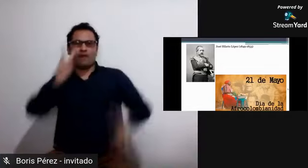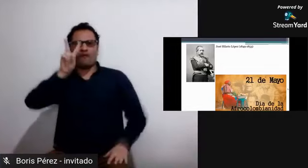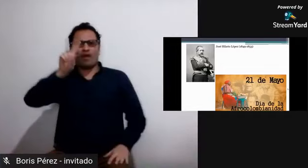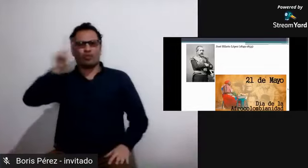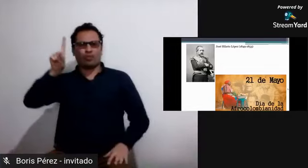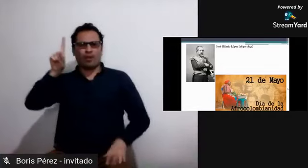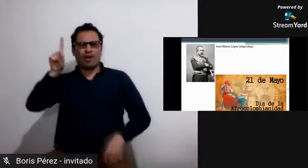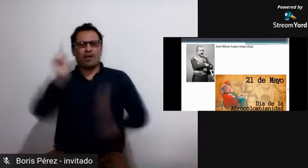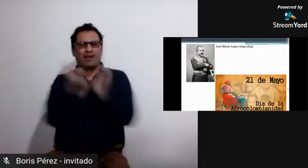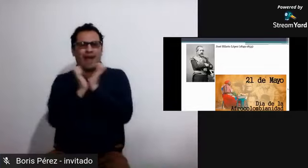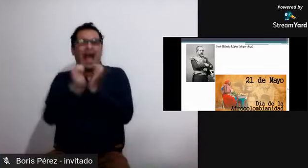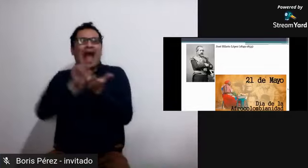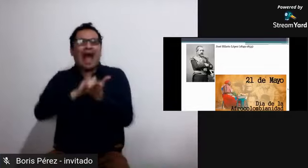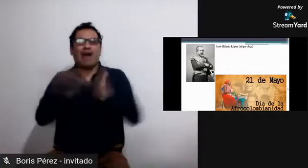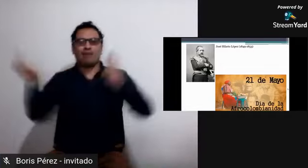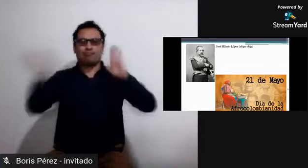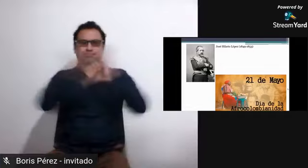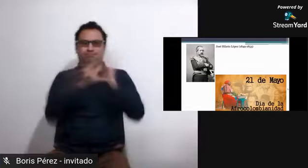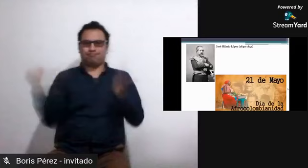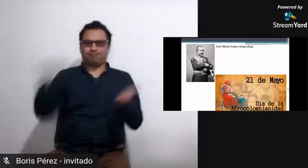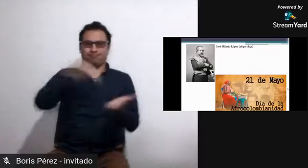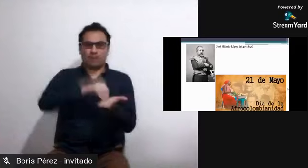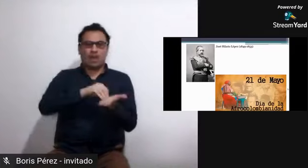presidente de la República de Colombia.